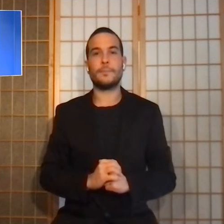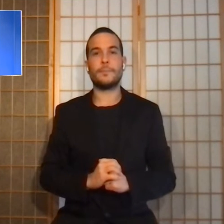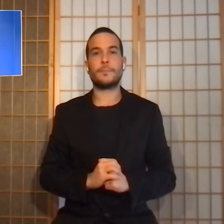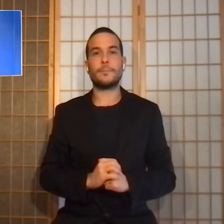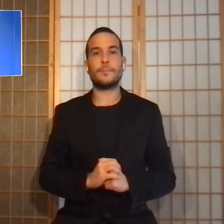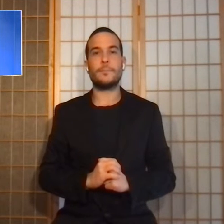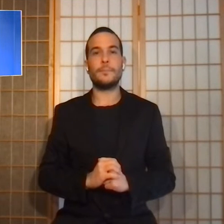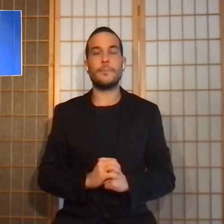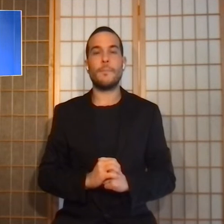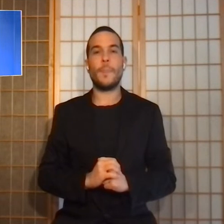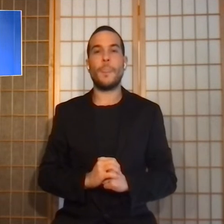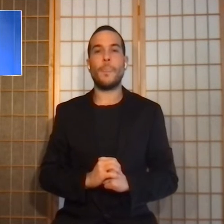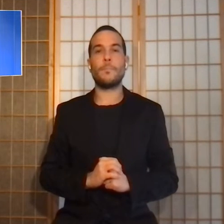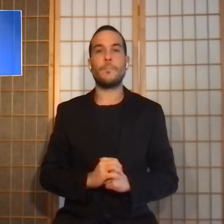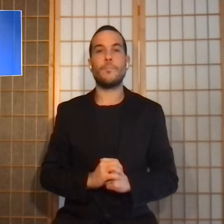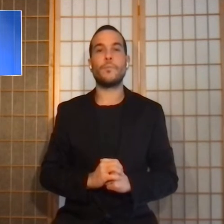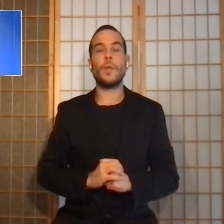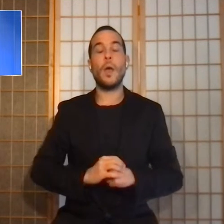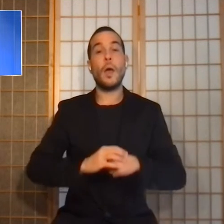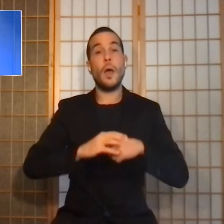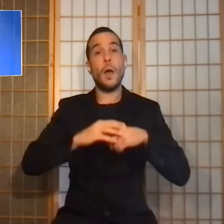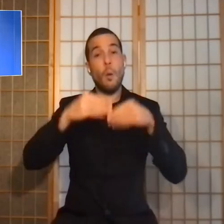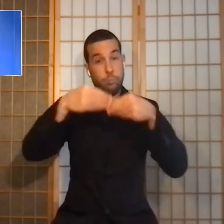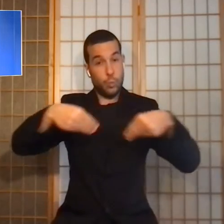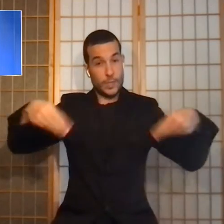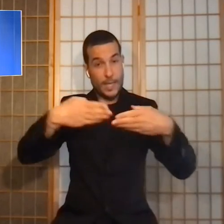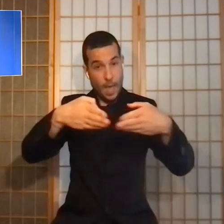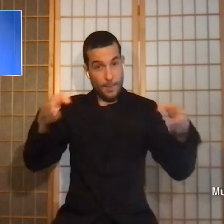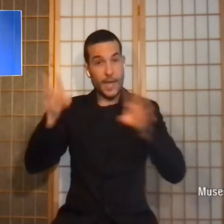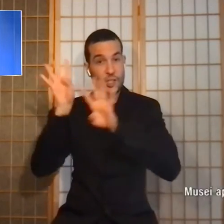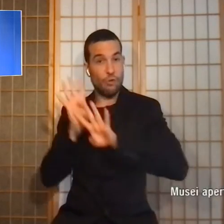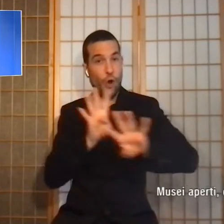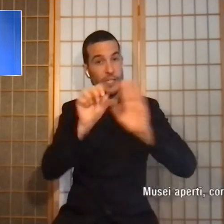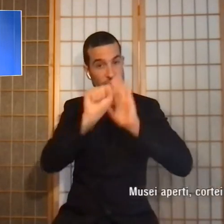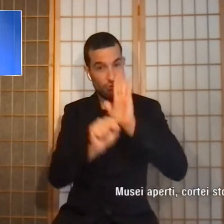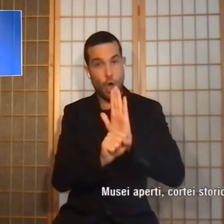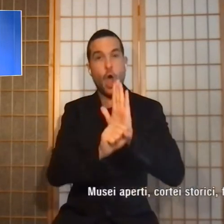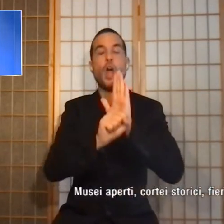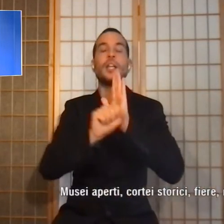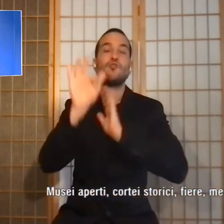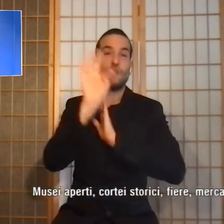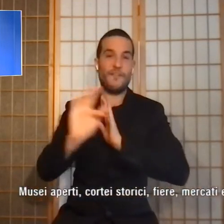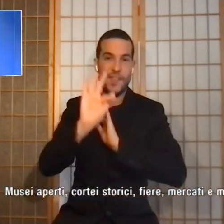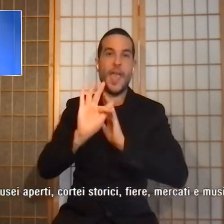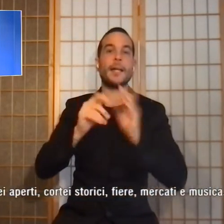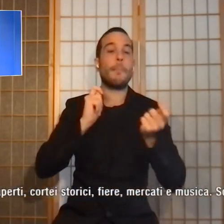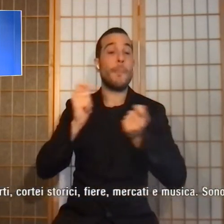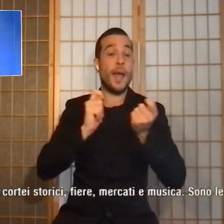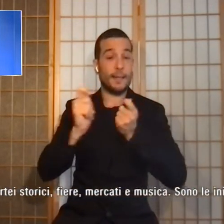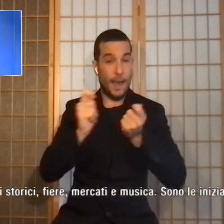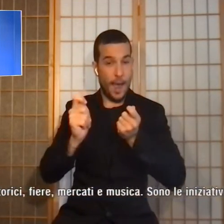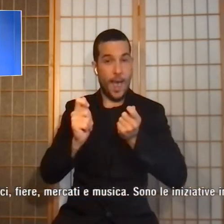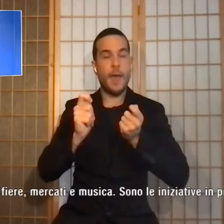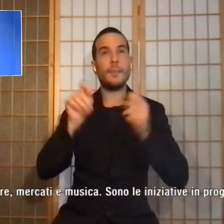Musei aperti, cortei storici, fiere, mercati e musica sono le